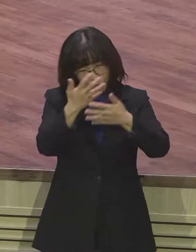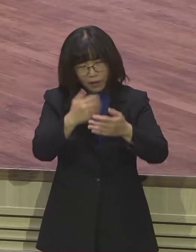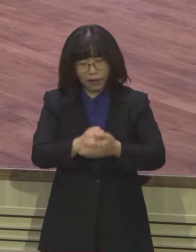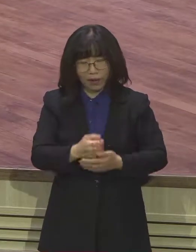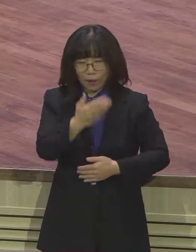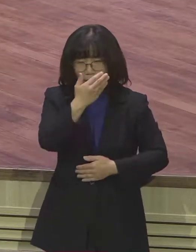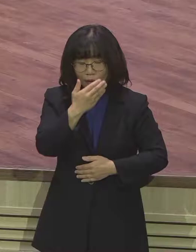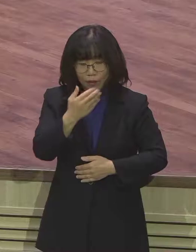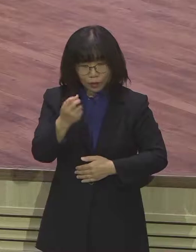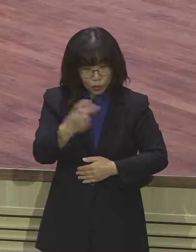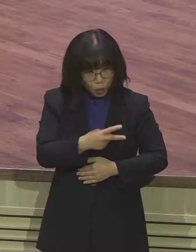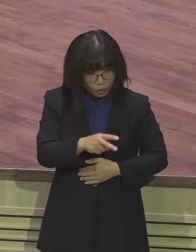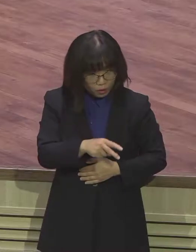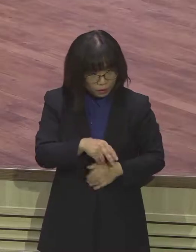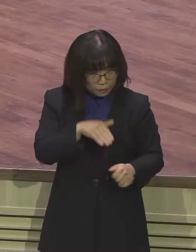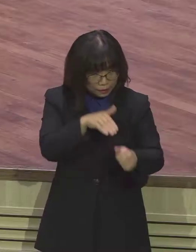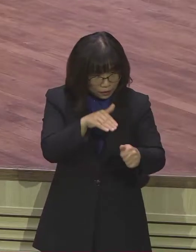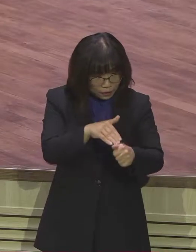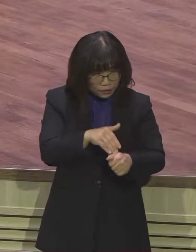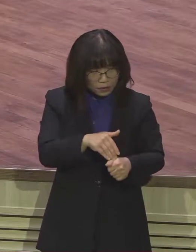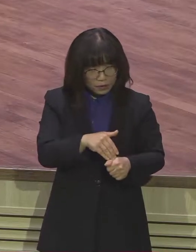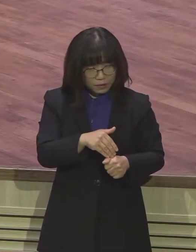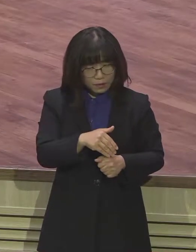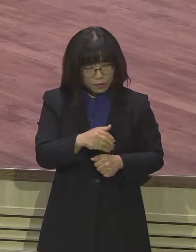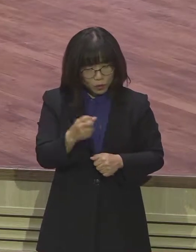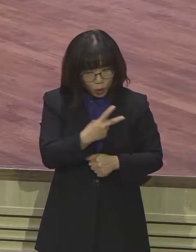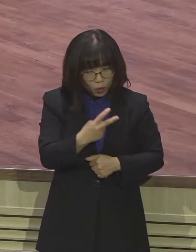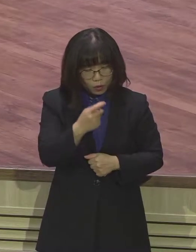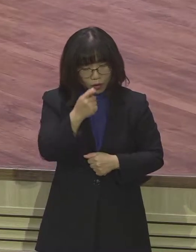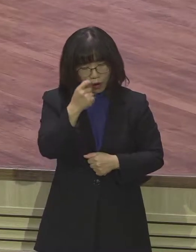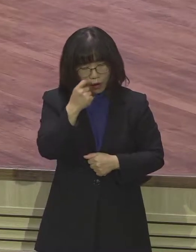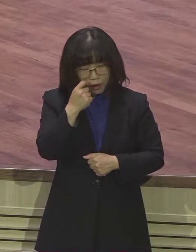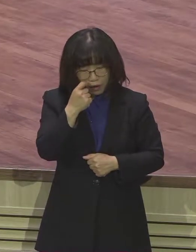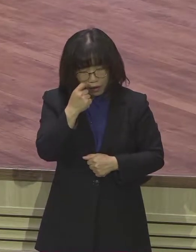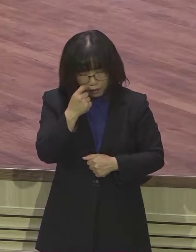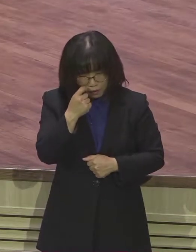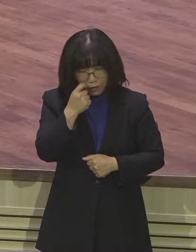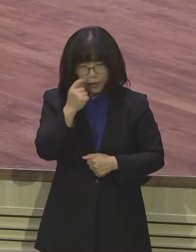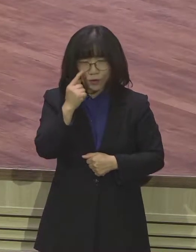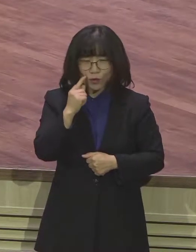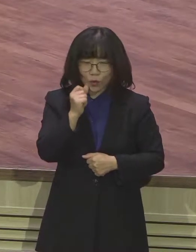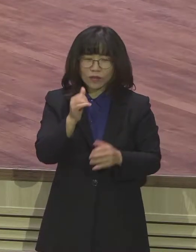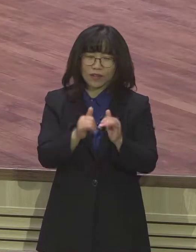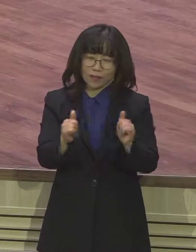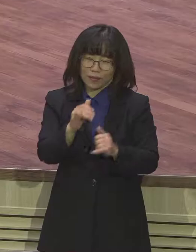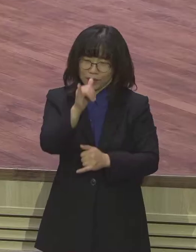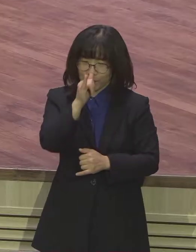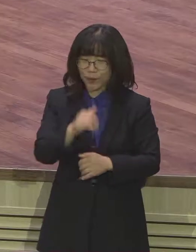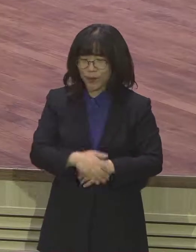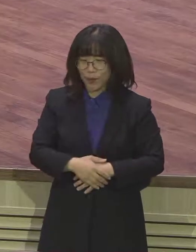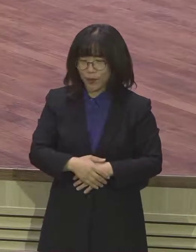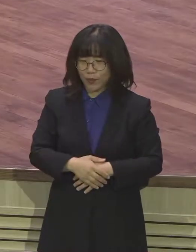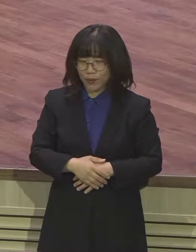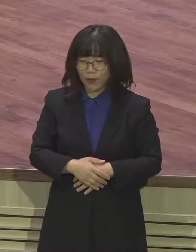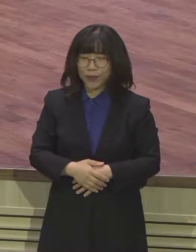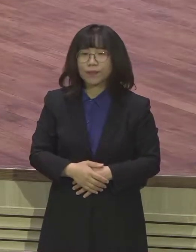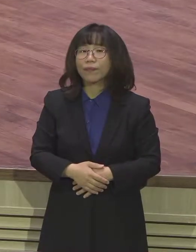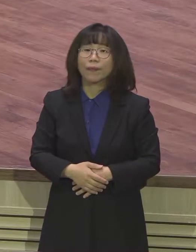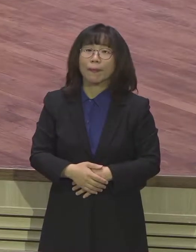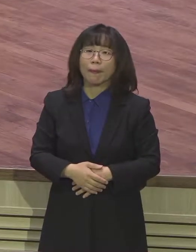졸기 시작합니다 너무 감사하게 자 이제 영접기도 하겠습니다 하면 눈을 번쩍 뜨면서 그때 영접기도를 따라 하시는 분이 계세요 분명히 그분을 조라는데